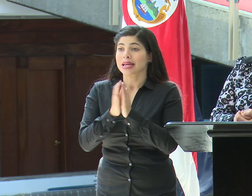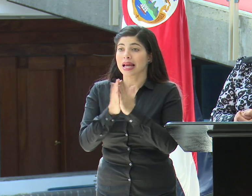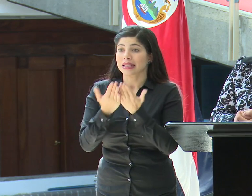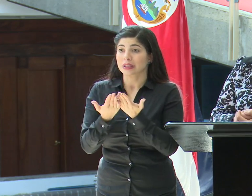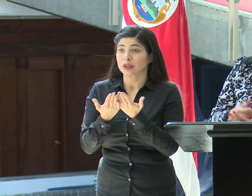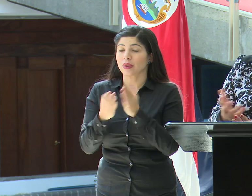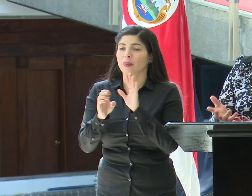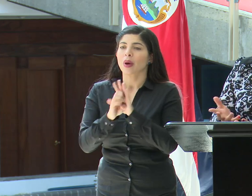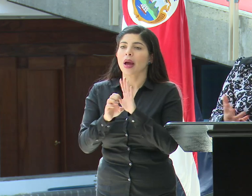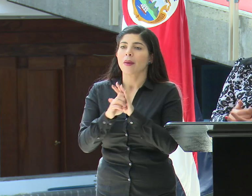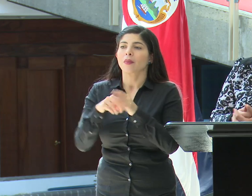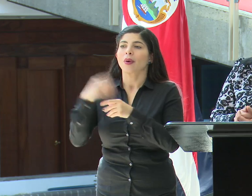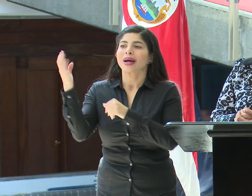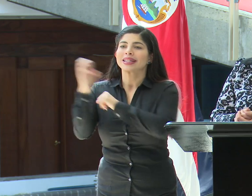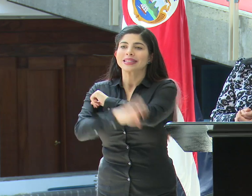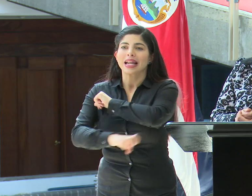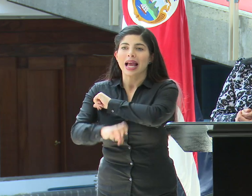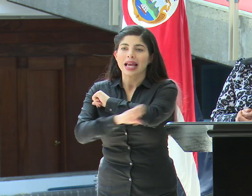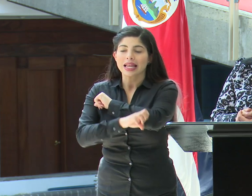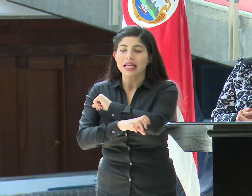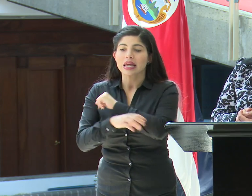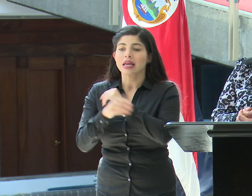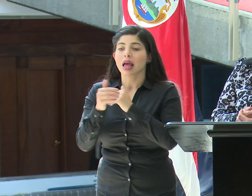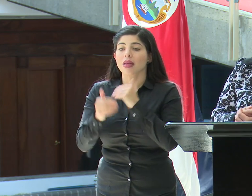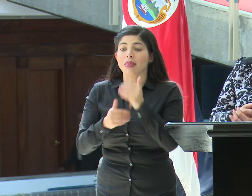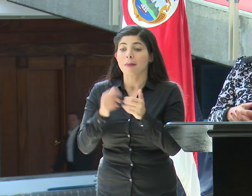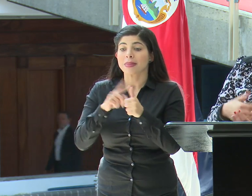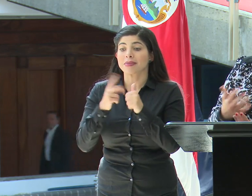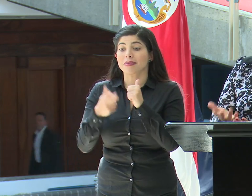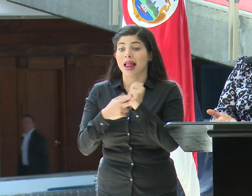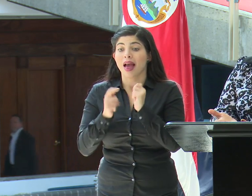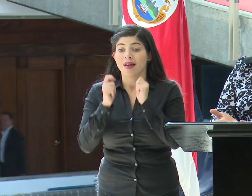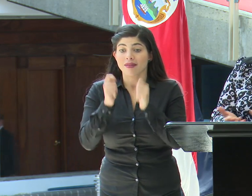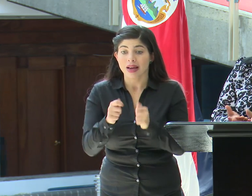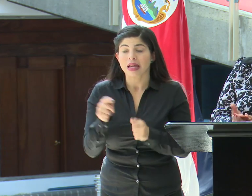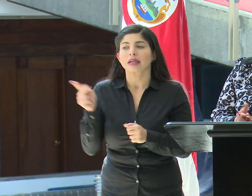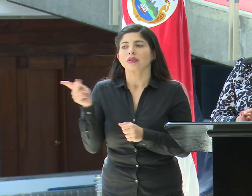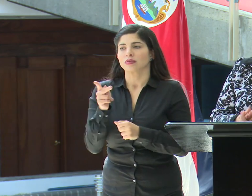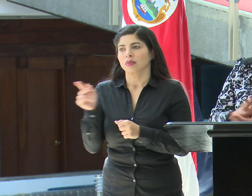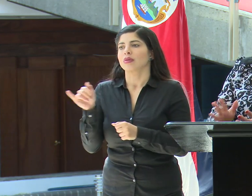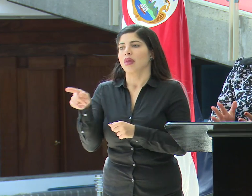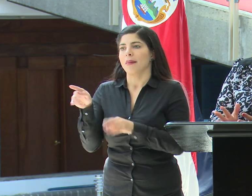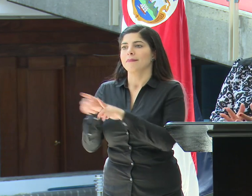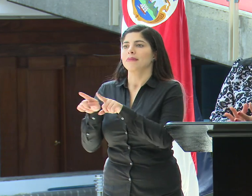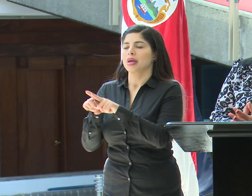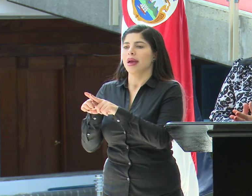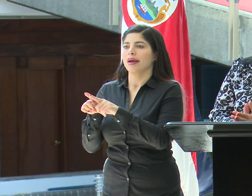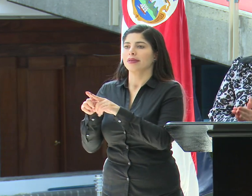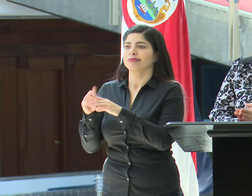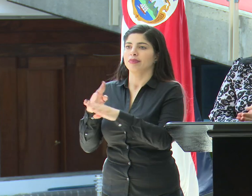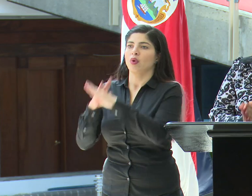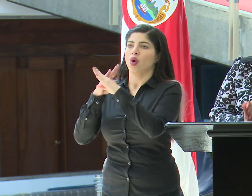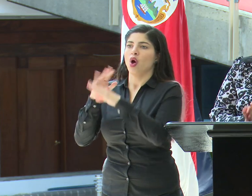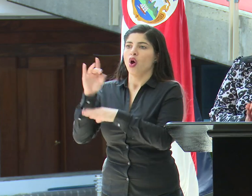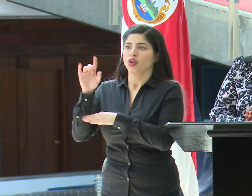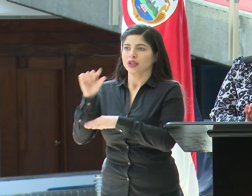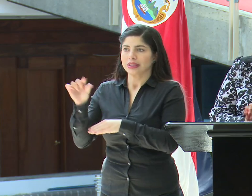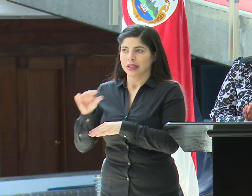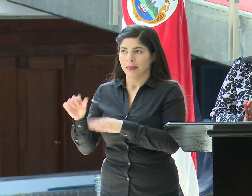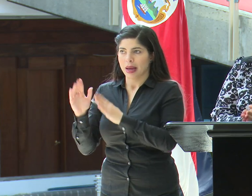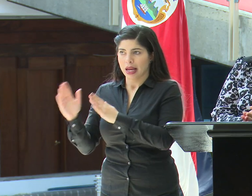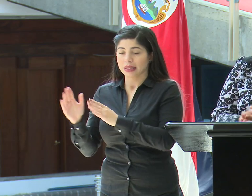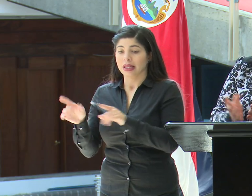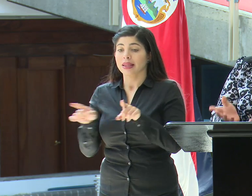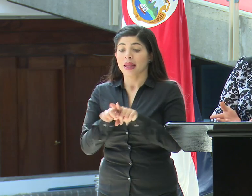como en extranjería para presentar trámites por primera vez, esos también están bloqueados por ocho semanas. Ahora, también